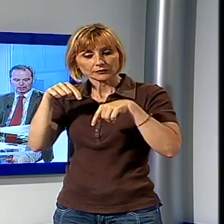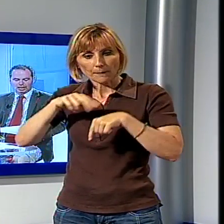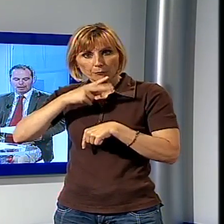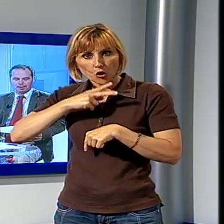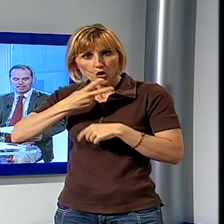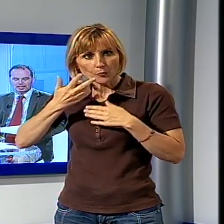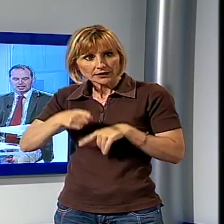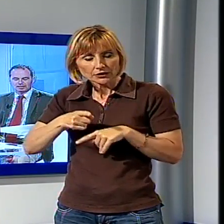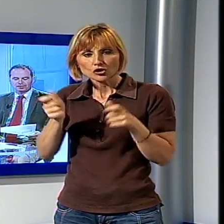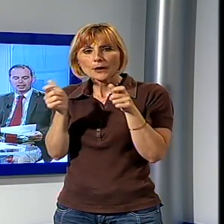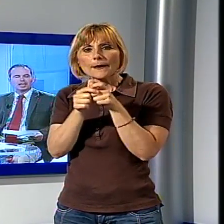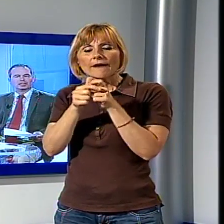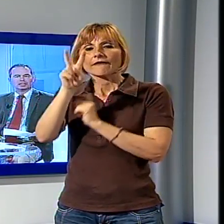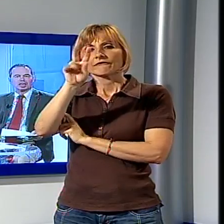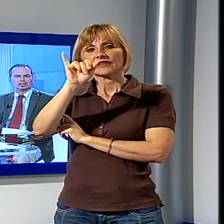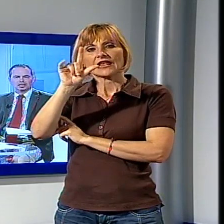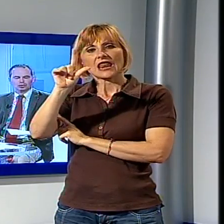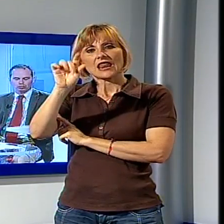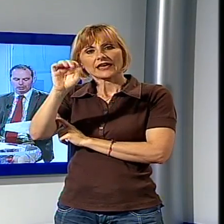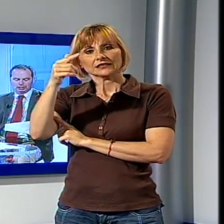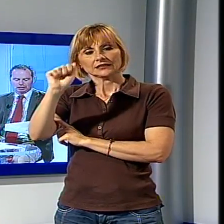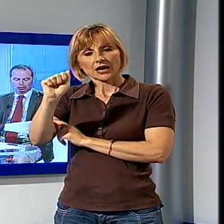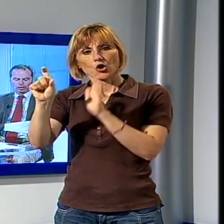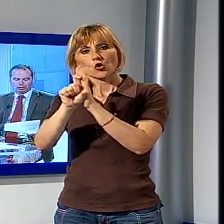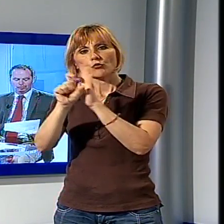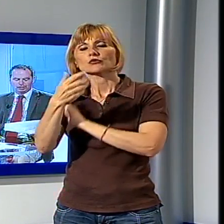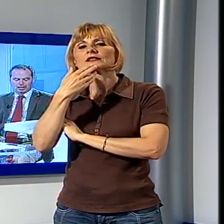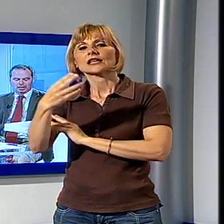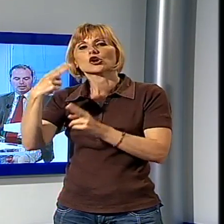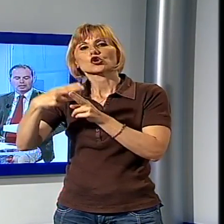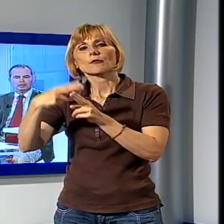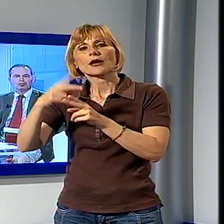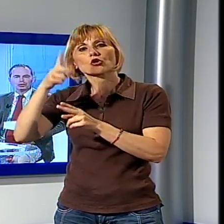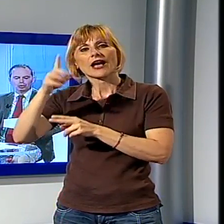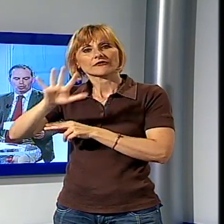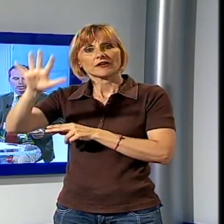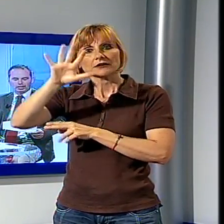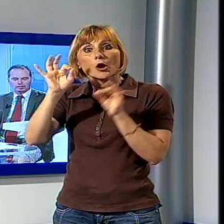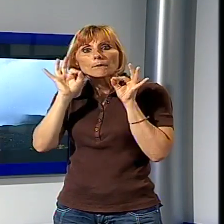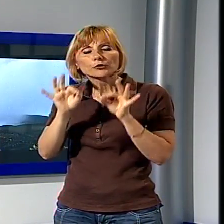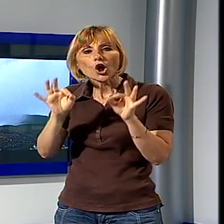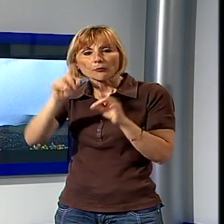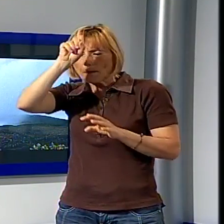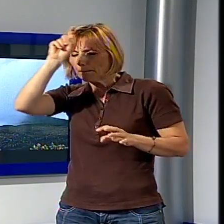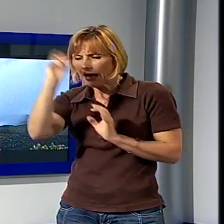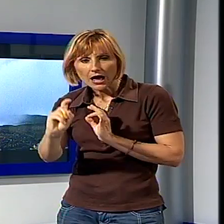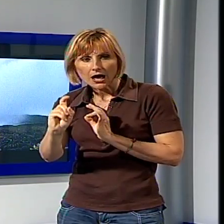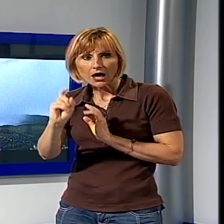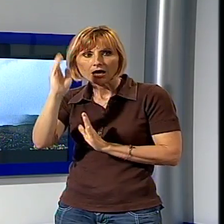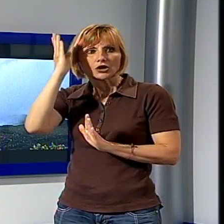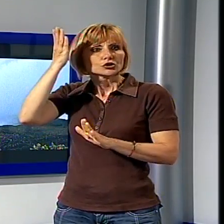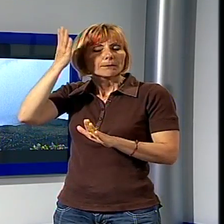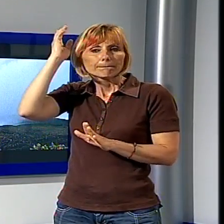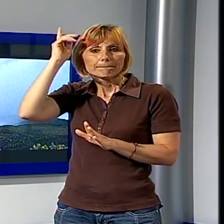dal paese di Villetta nel comune di San Romano Garfagnana nel momento in cui arriva un lampo e cade